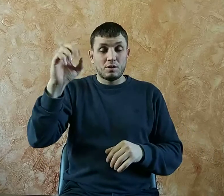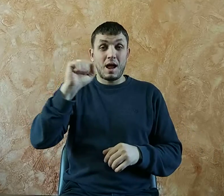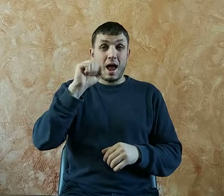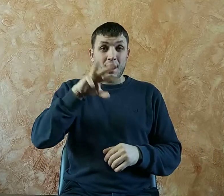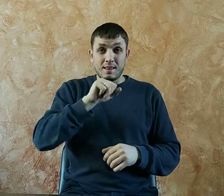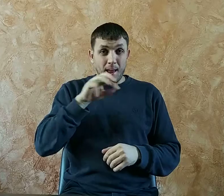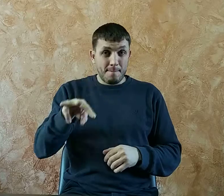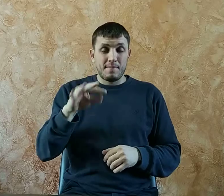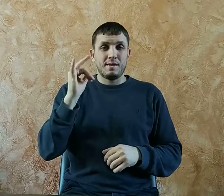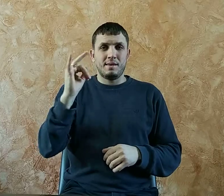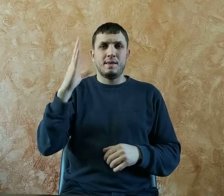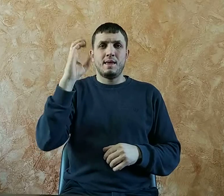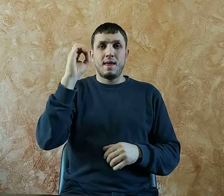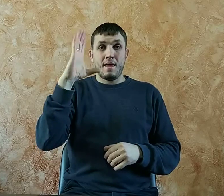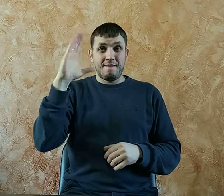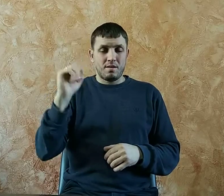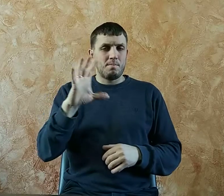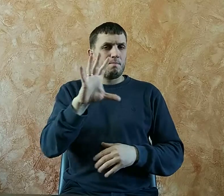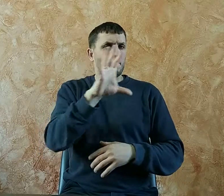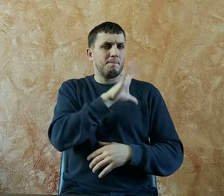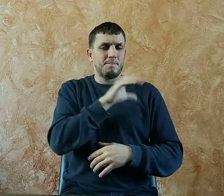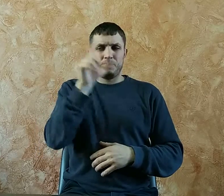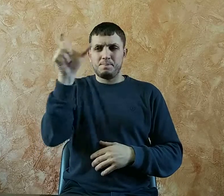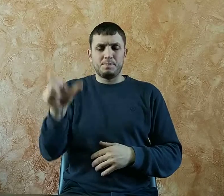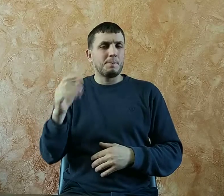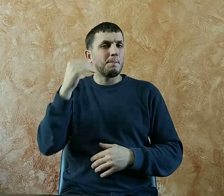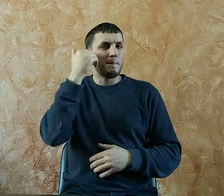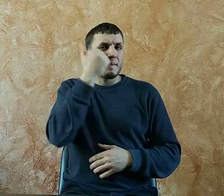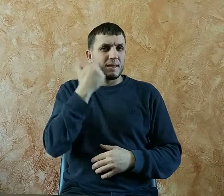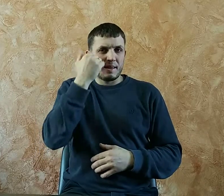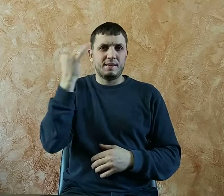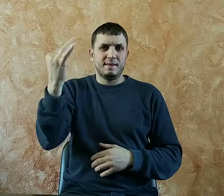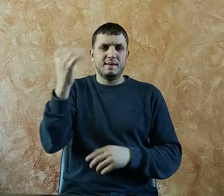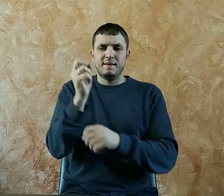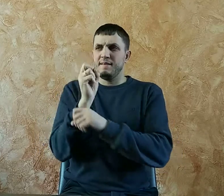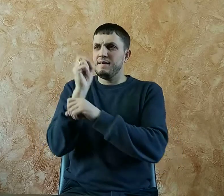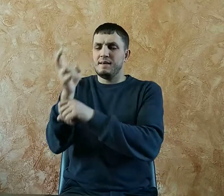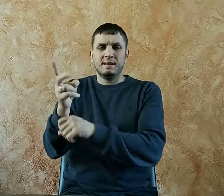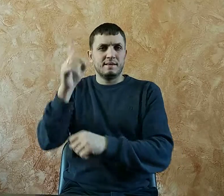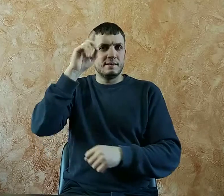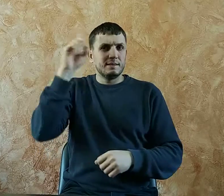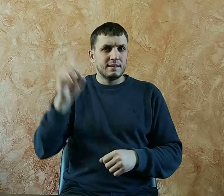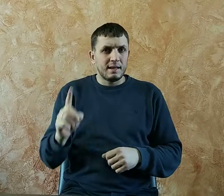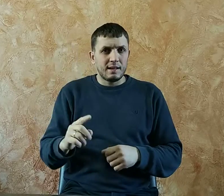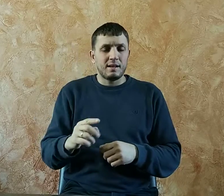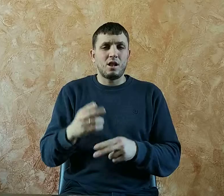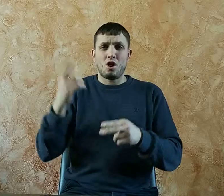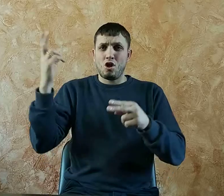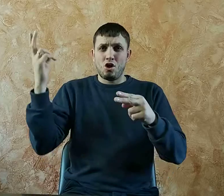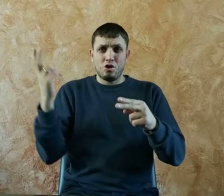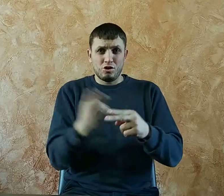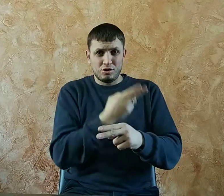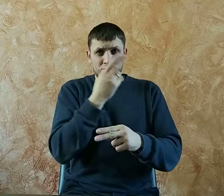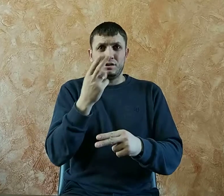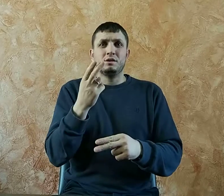были позором и изгнаны из рая, лишены права питаться от древа жизни